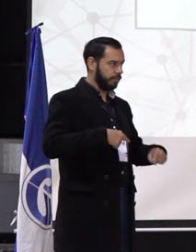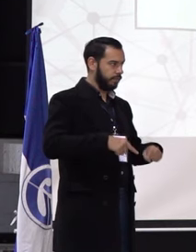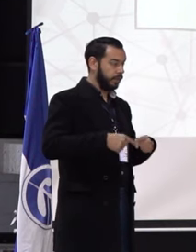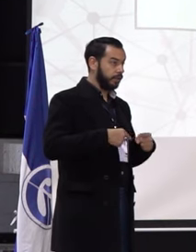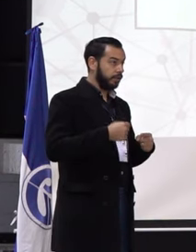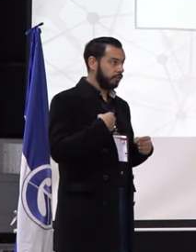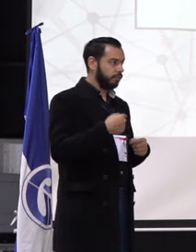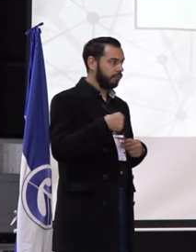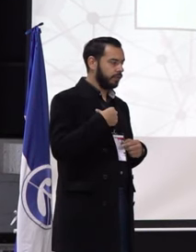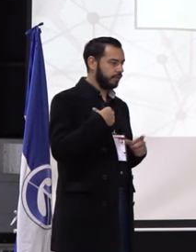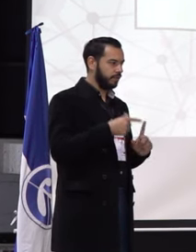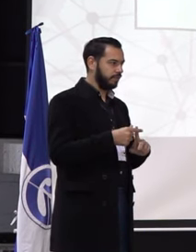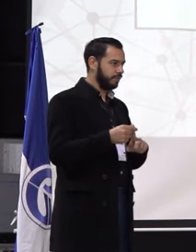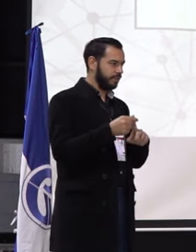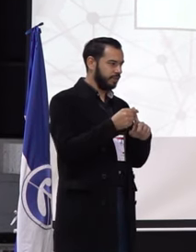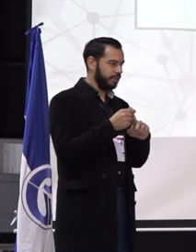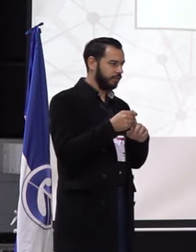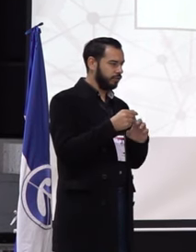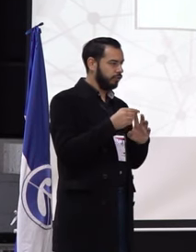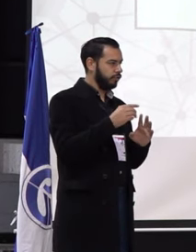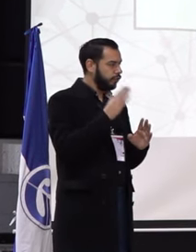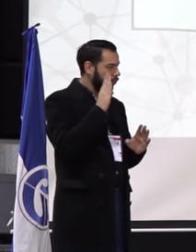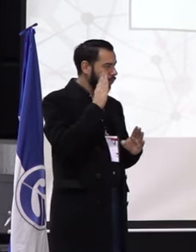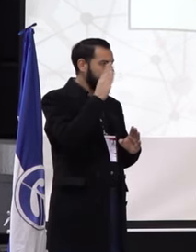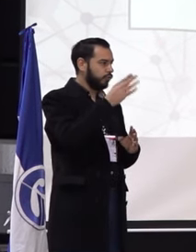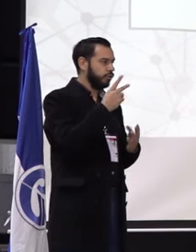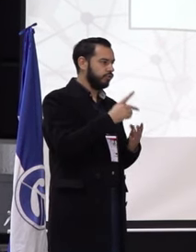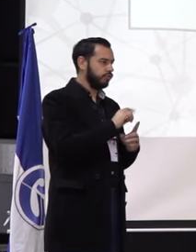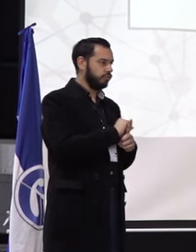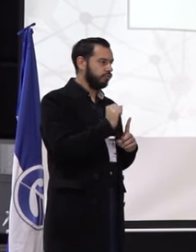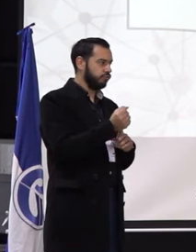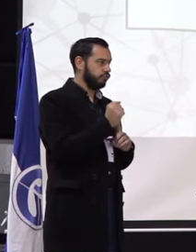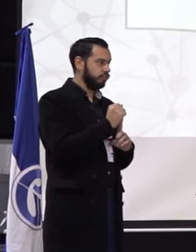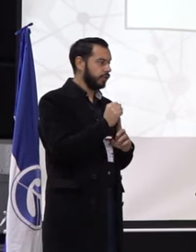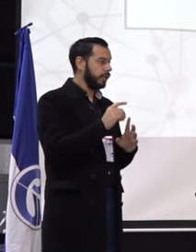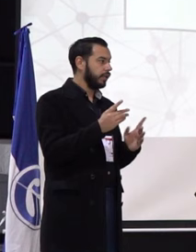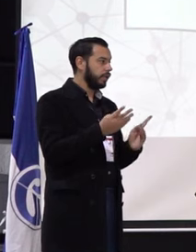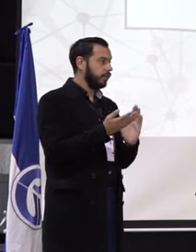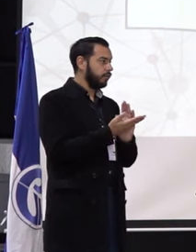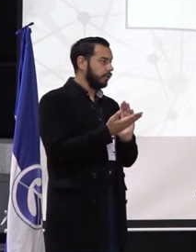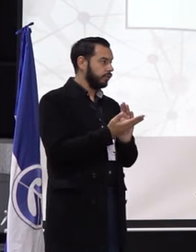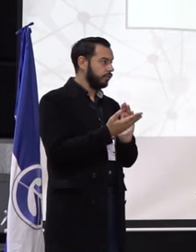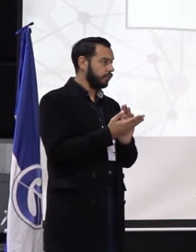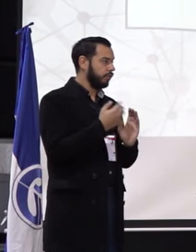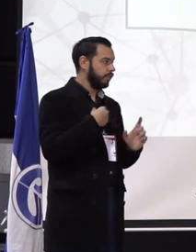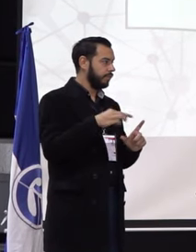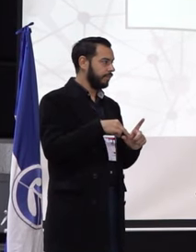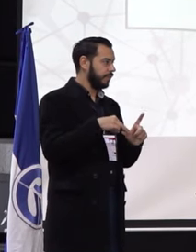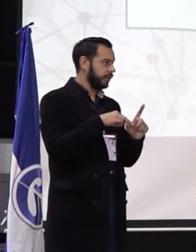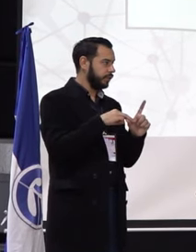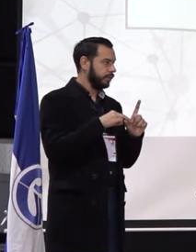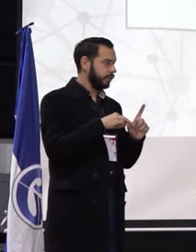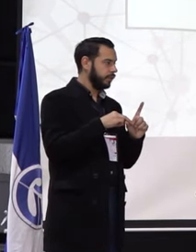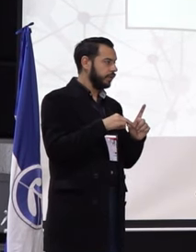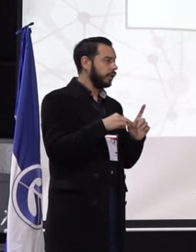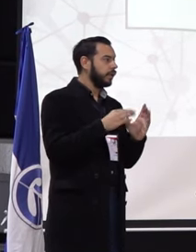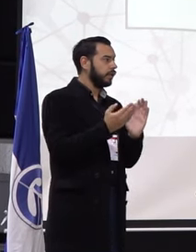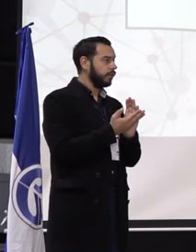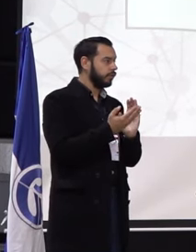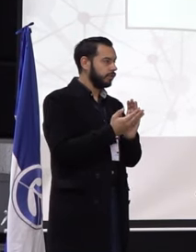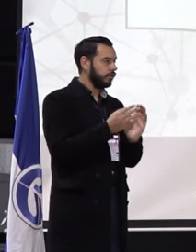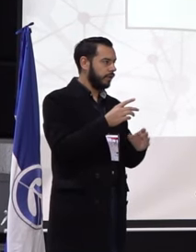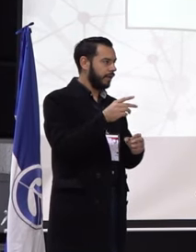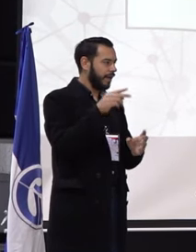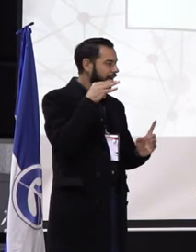Tengo una especialización en proyección social de la educación y actualmente curso una maestría en educación con énfasis en gestión. Bueno,